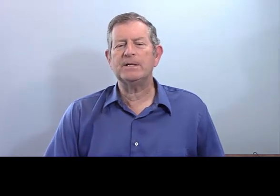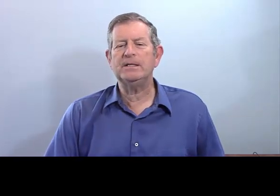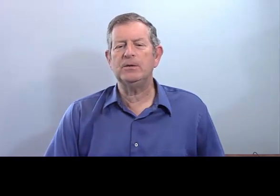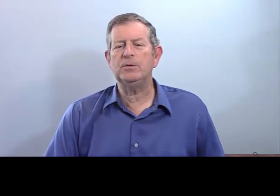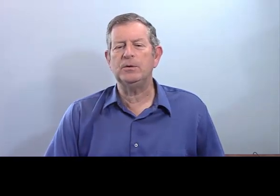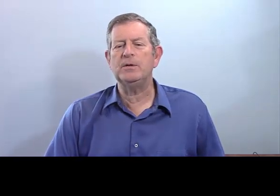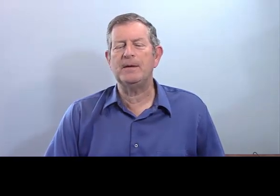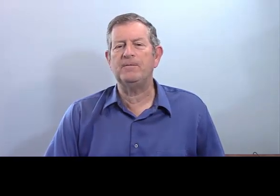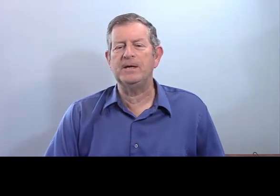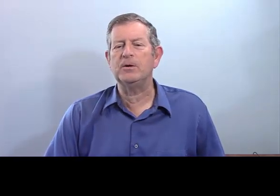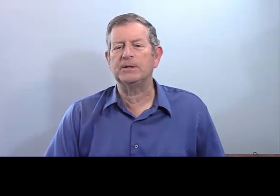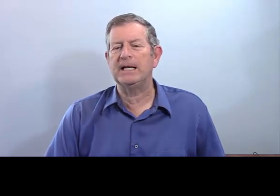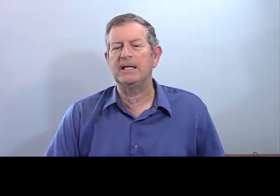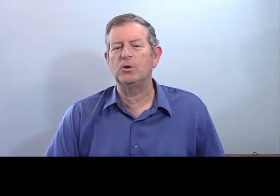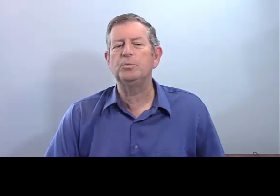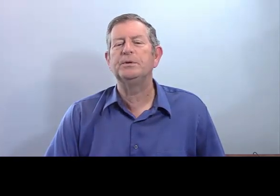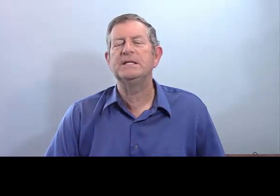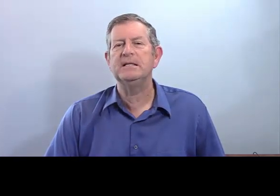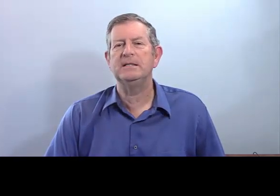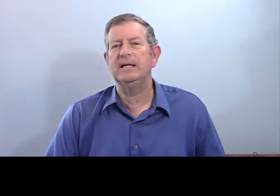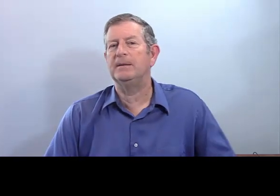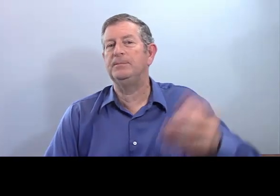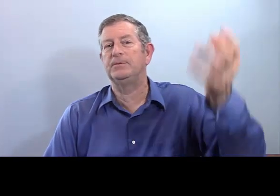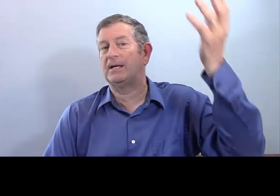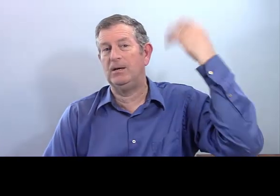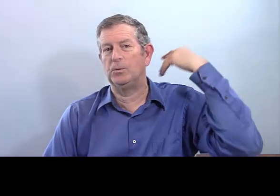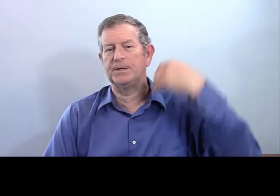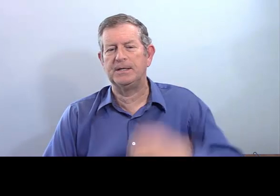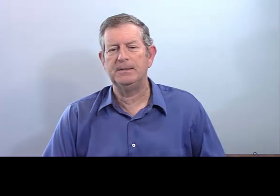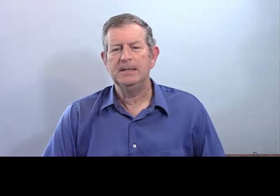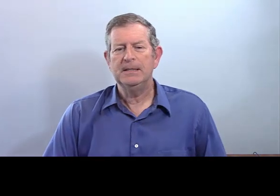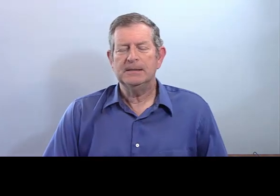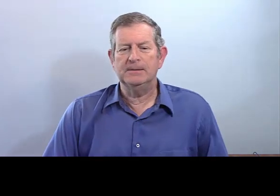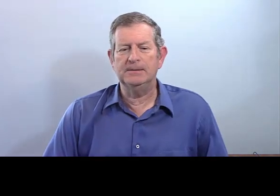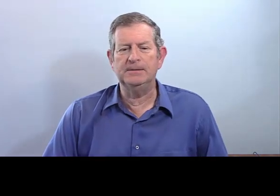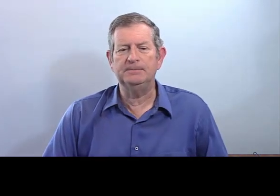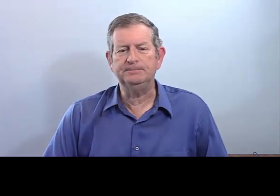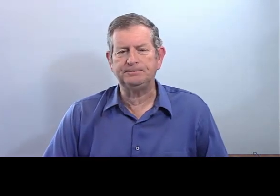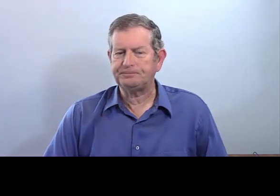Par exemple, voici une de mes filles quand elle était toute petite, il y a très longtemps.